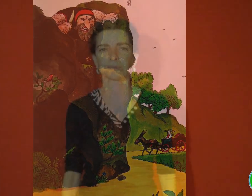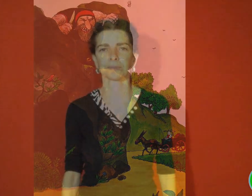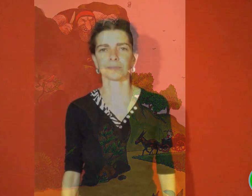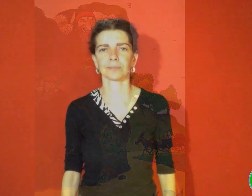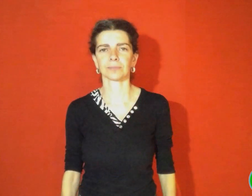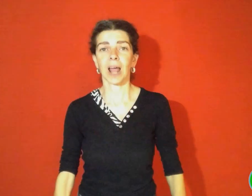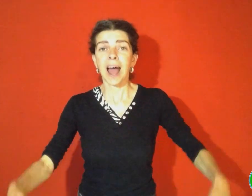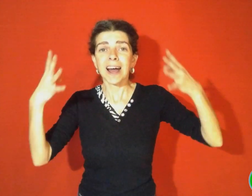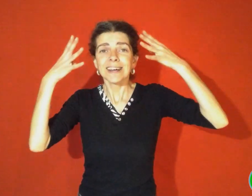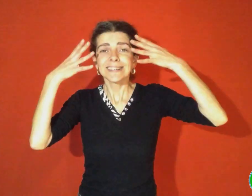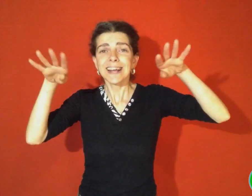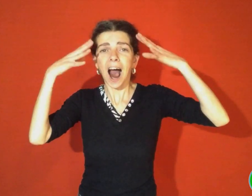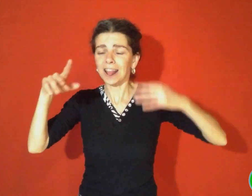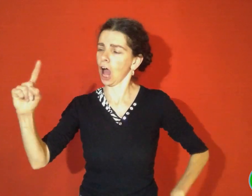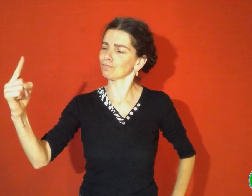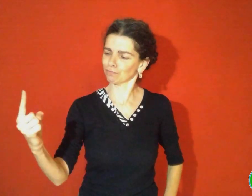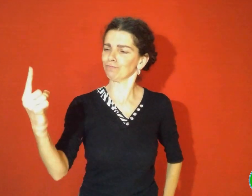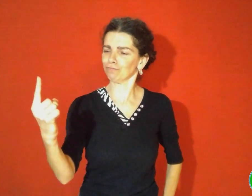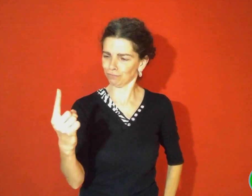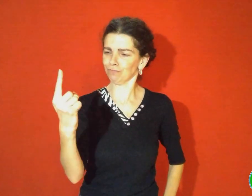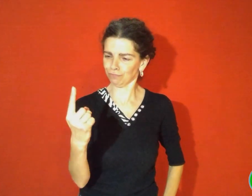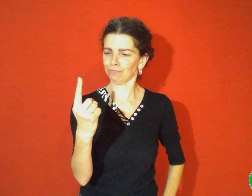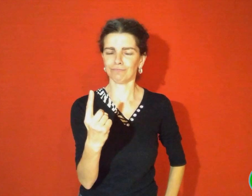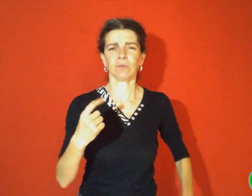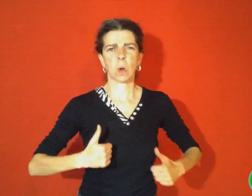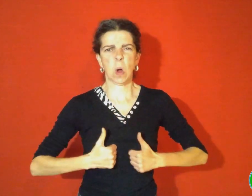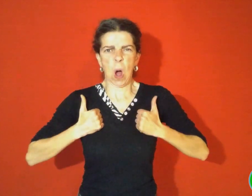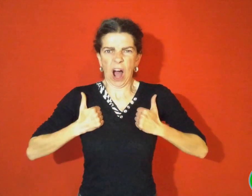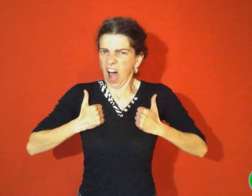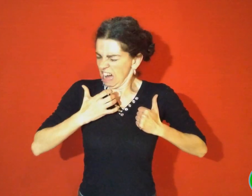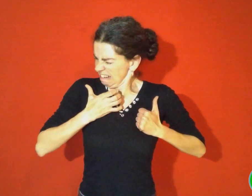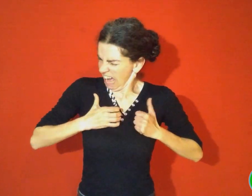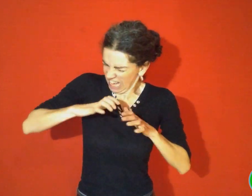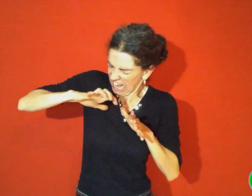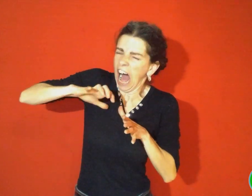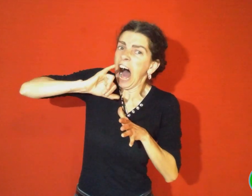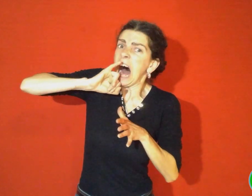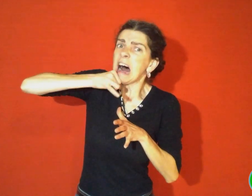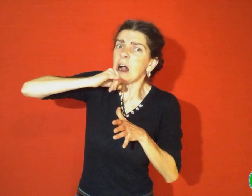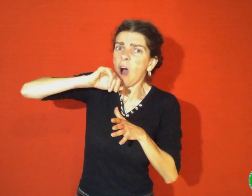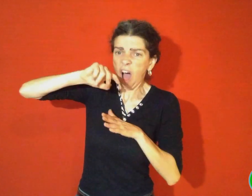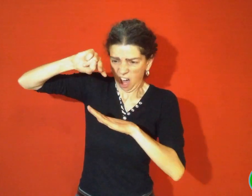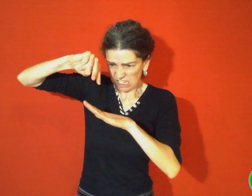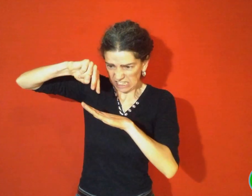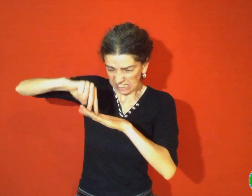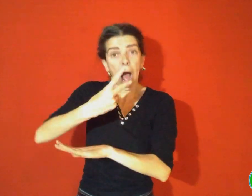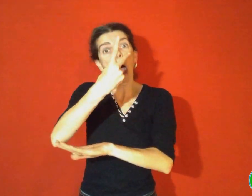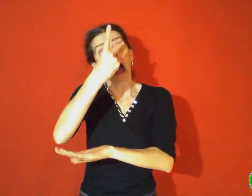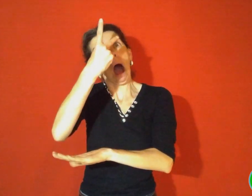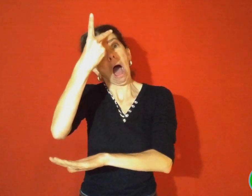Mais quand elle approcha, le monstre affamé se précipita avec tant de hâte qu'il fit un faux pas